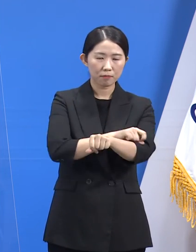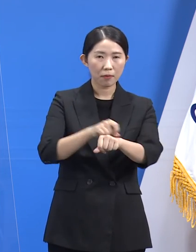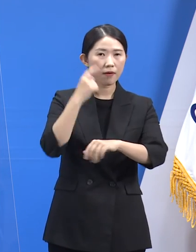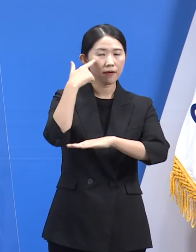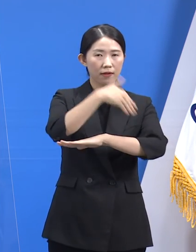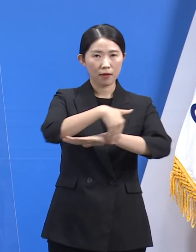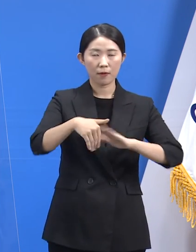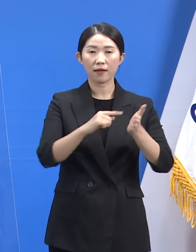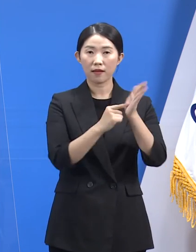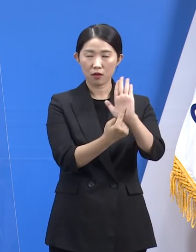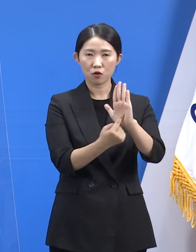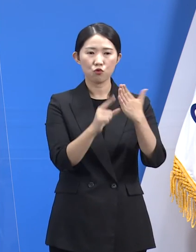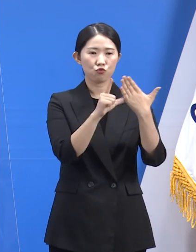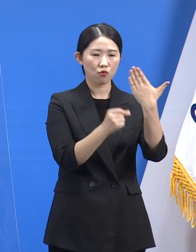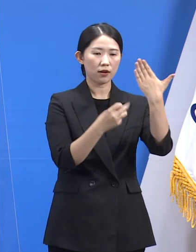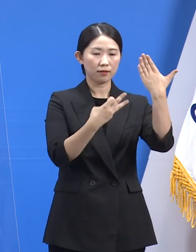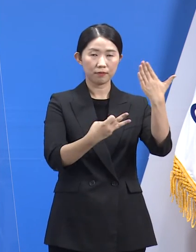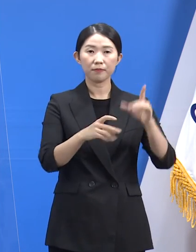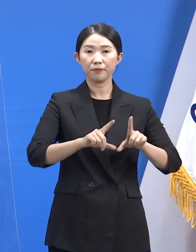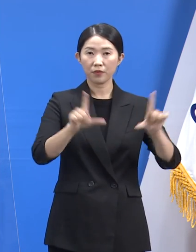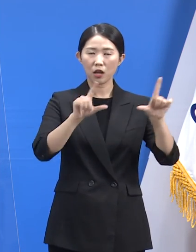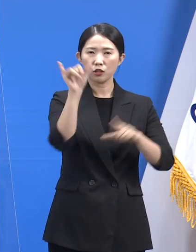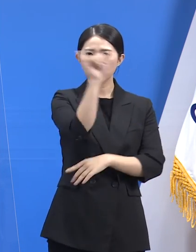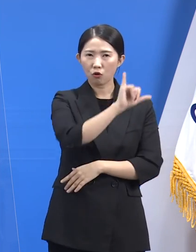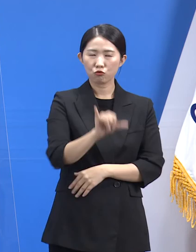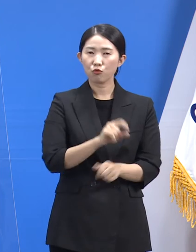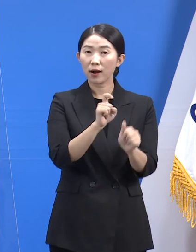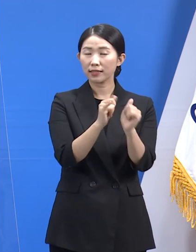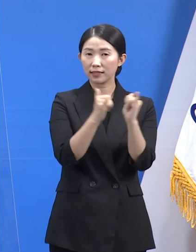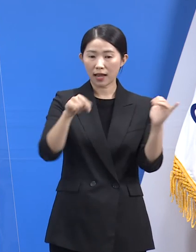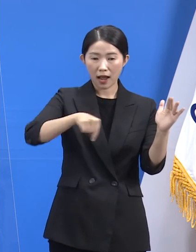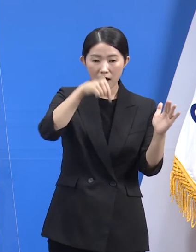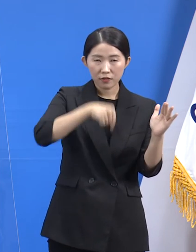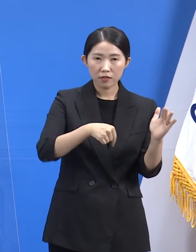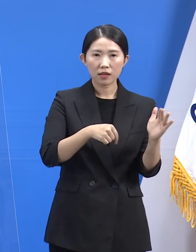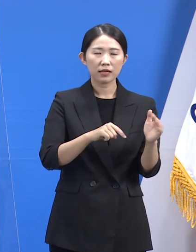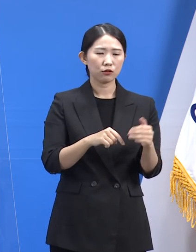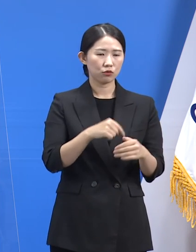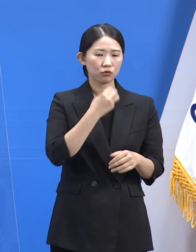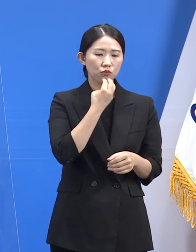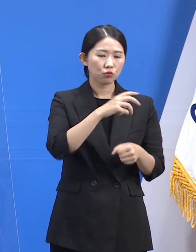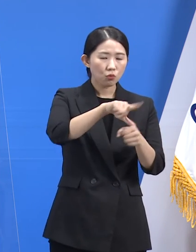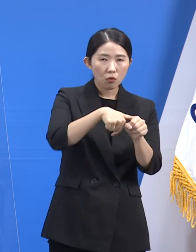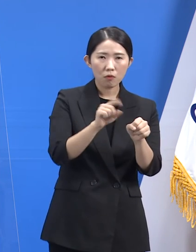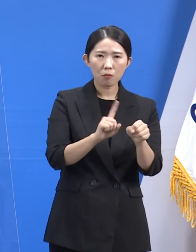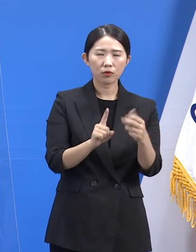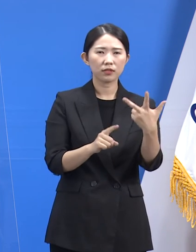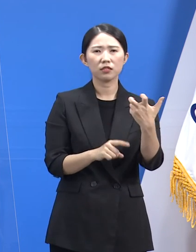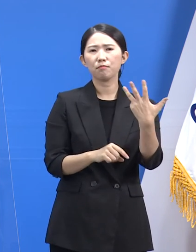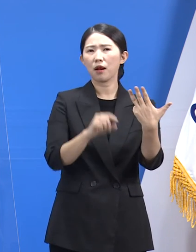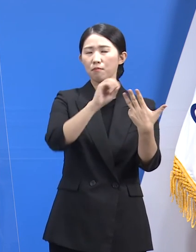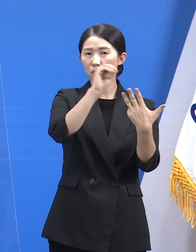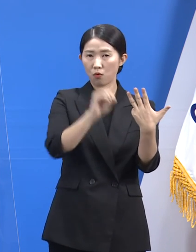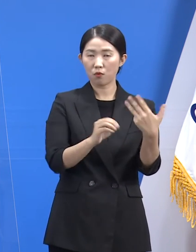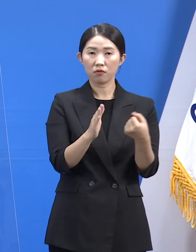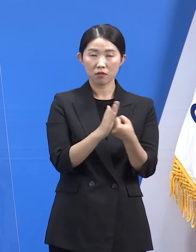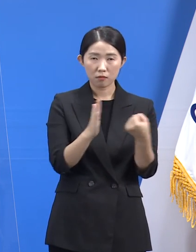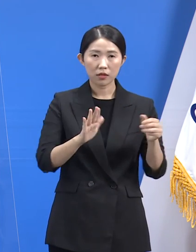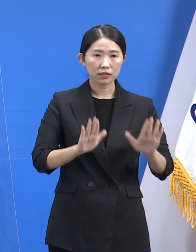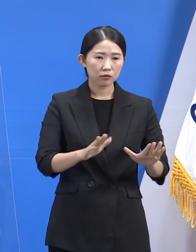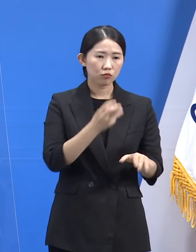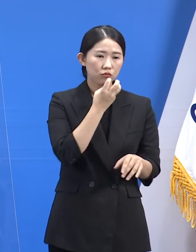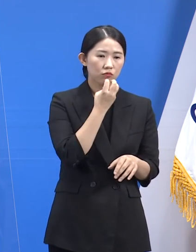9월 13일에 전국 확진자 중 수도권이 내 확진자가 78.1%에 달하면서 냉절 연휴 수도권에서